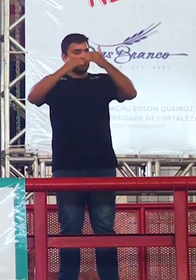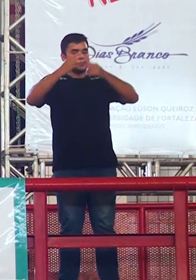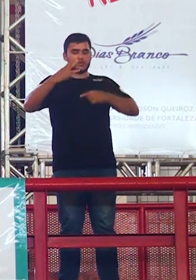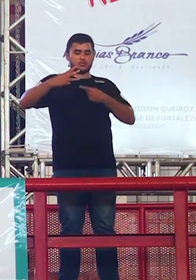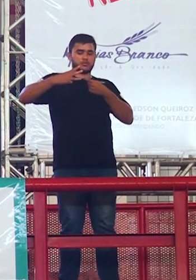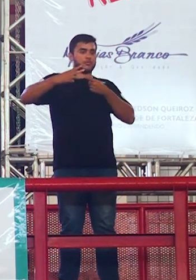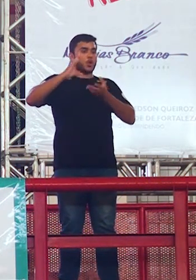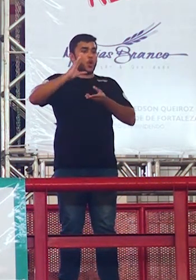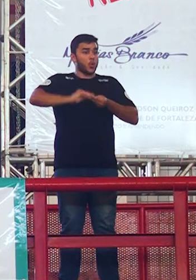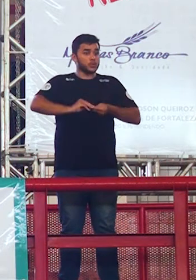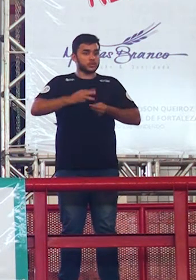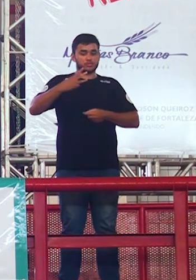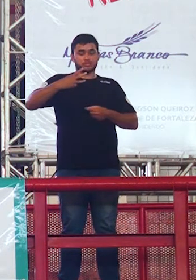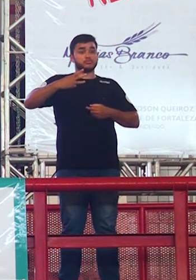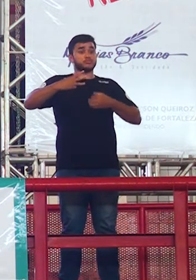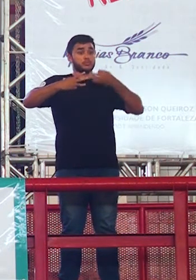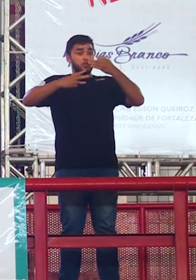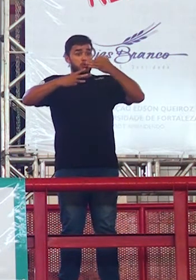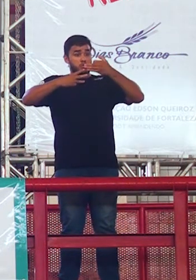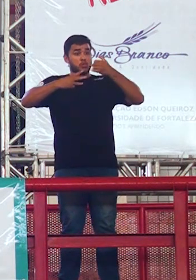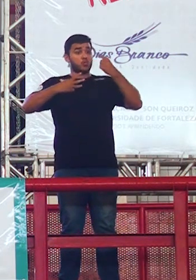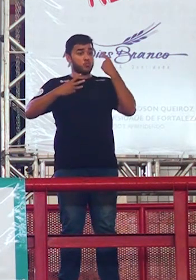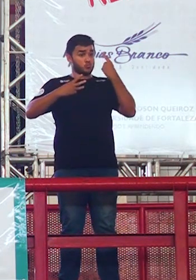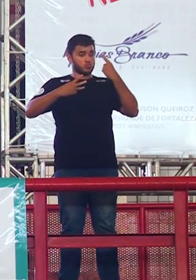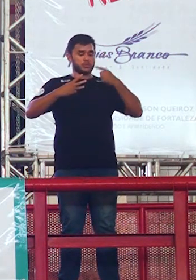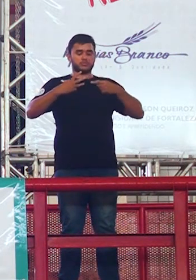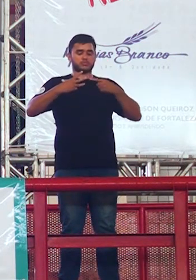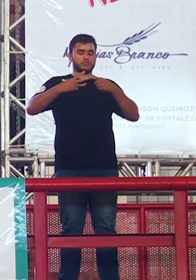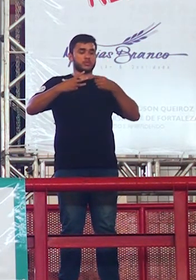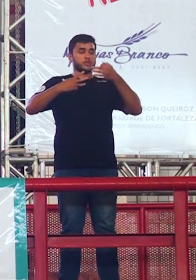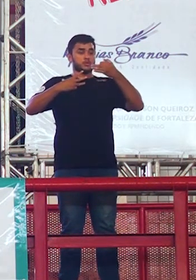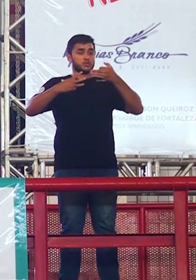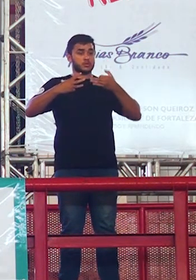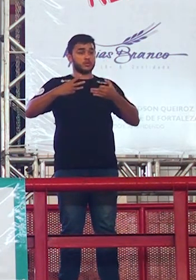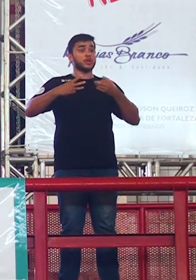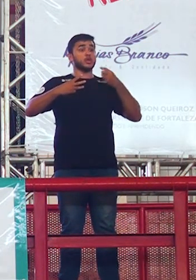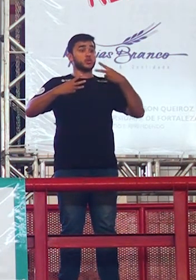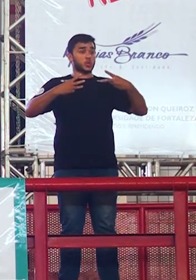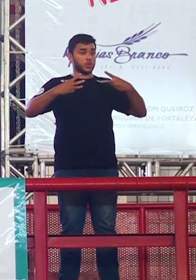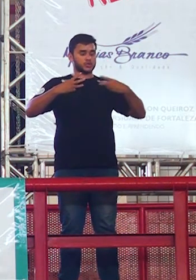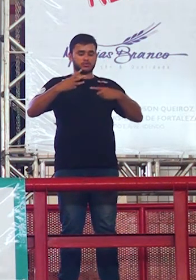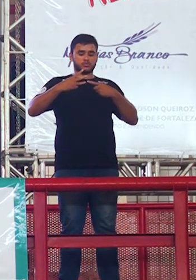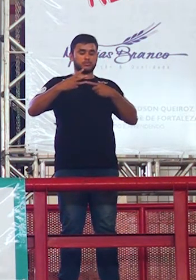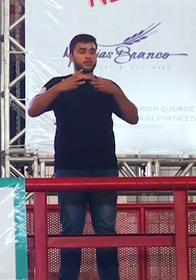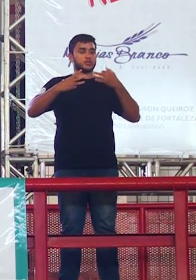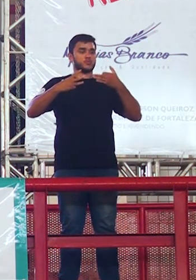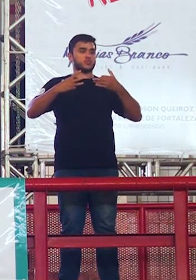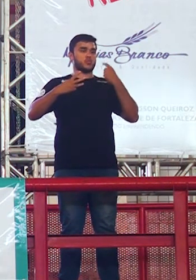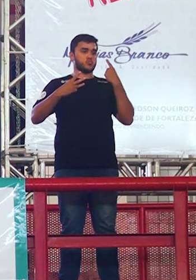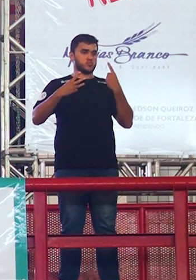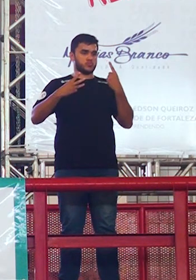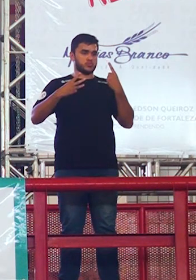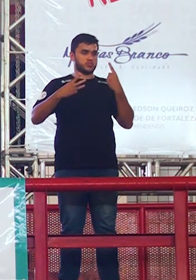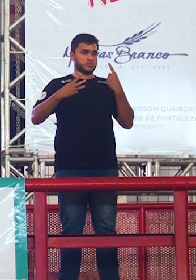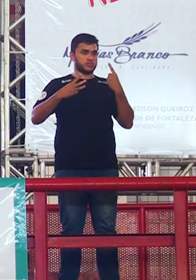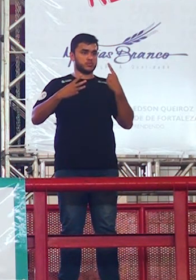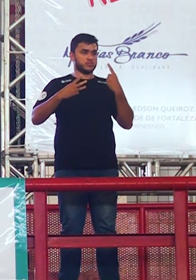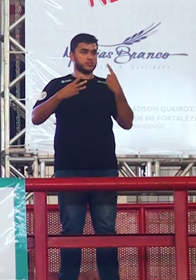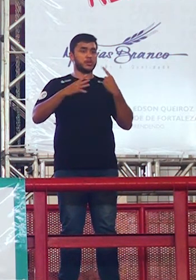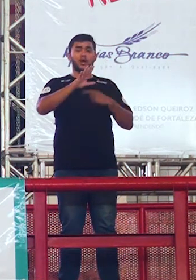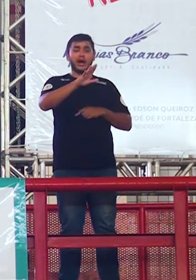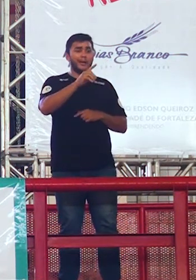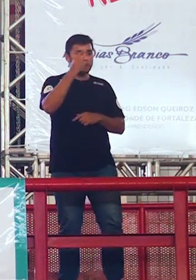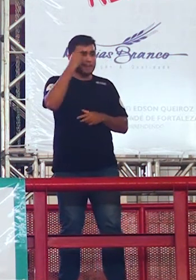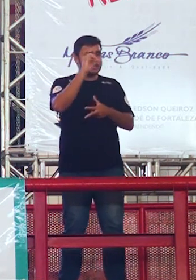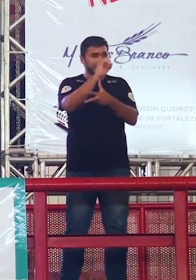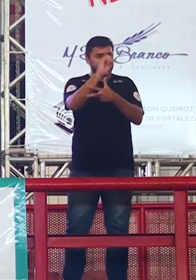serve pra UNIFOR pra UNICRISTOS serve para os textos dissertativos sim não só pra